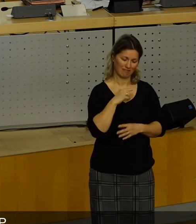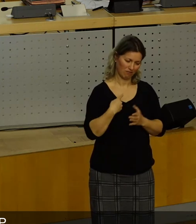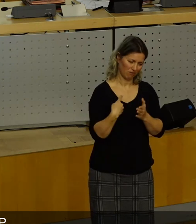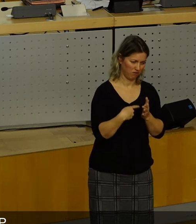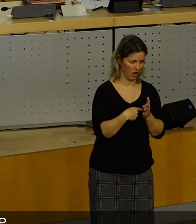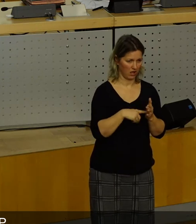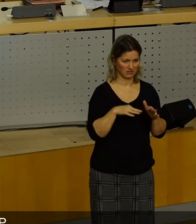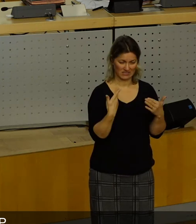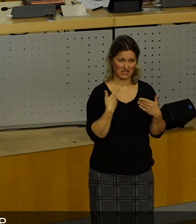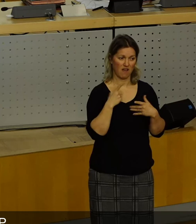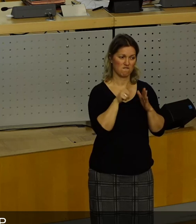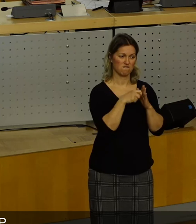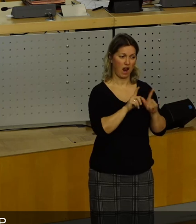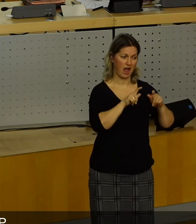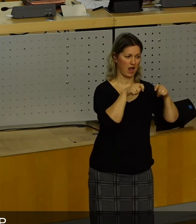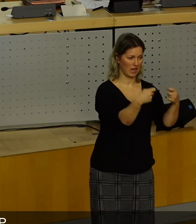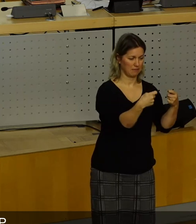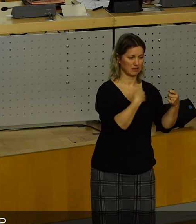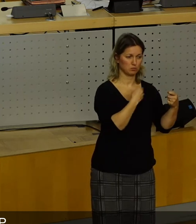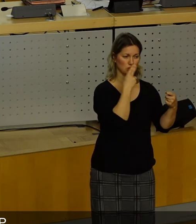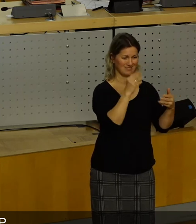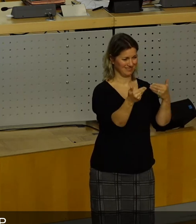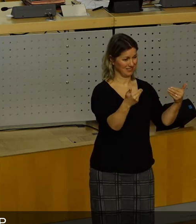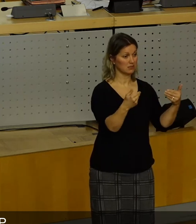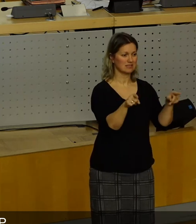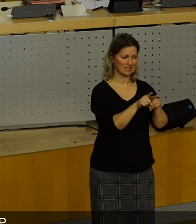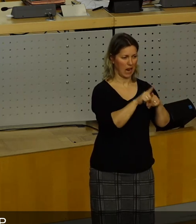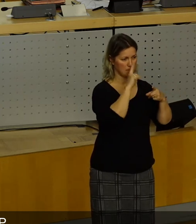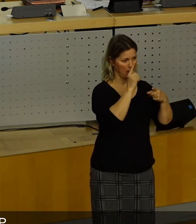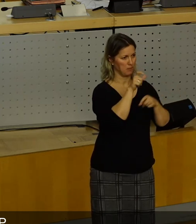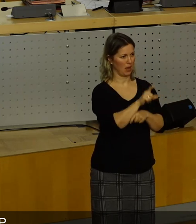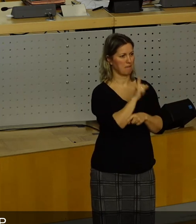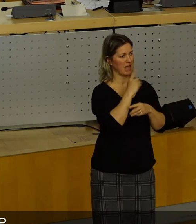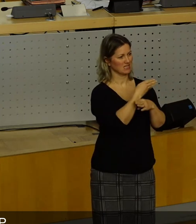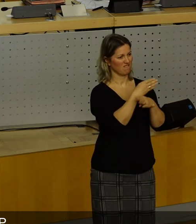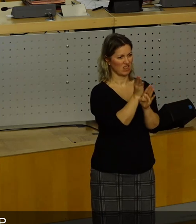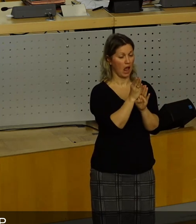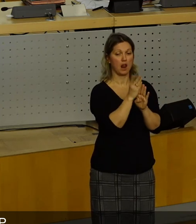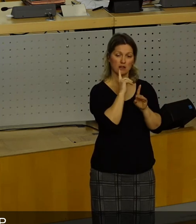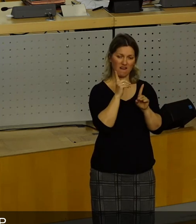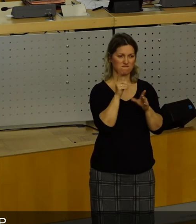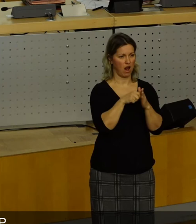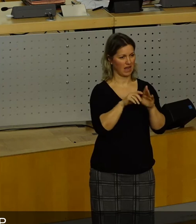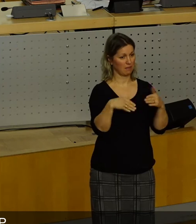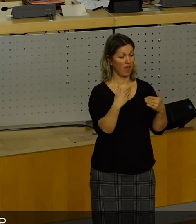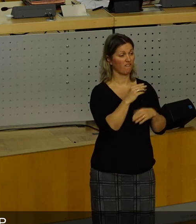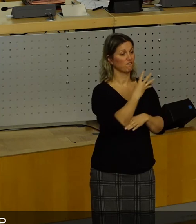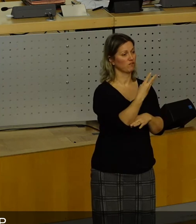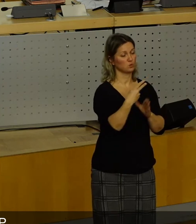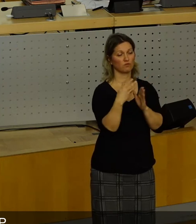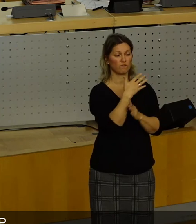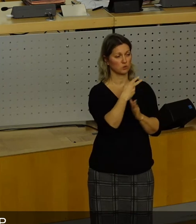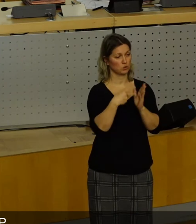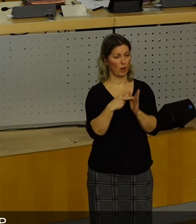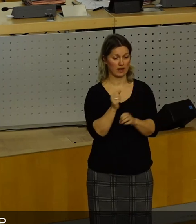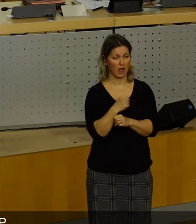Wahlergebnis sich widerspiegelt in der Verteilung der Bürgermeister. Und das kann nicht fünf zu zwei sein. Für